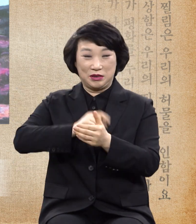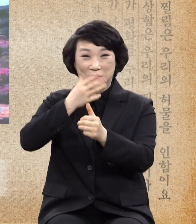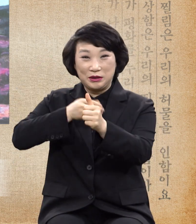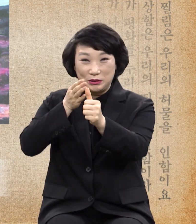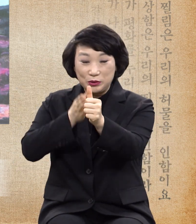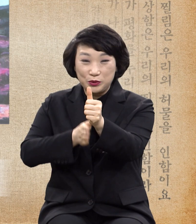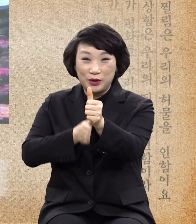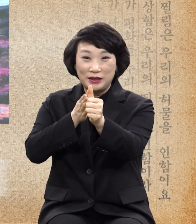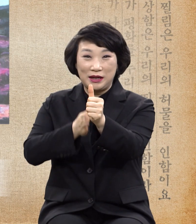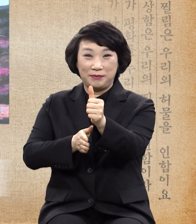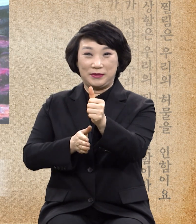출연합니다.